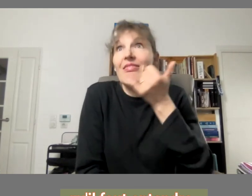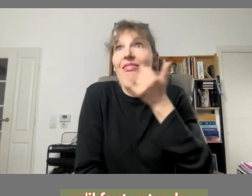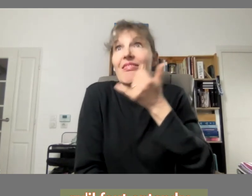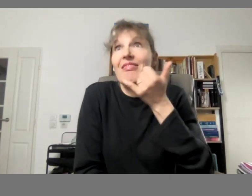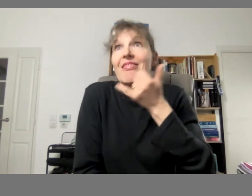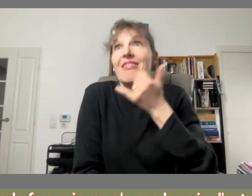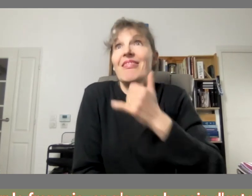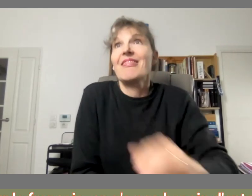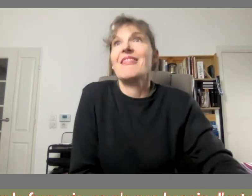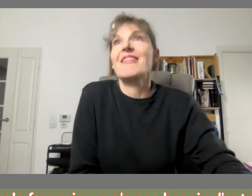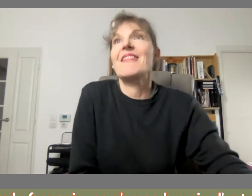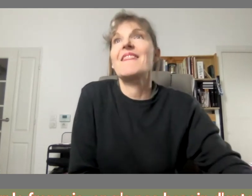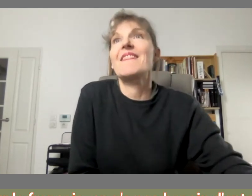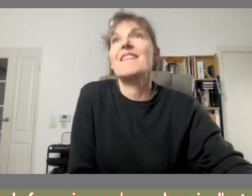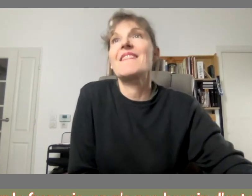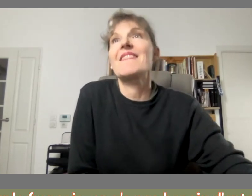entendre en fait pour le français on n pas besoin d'entendre